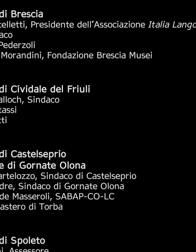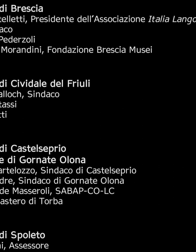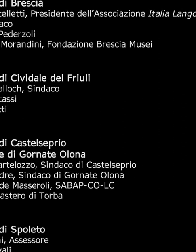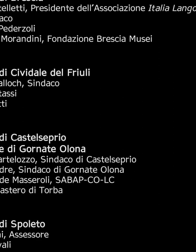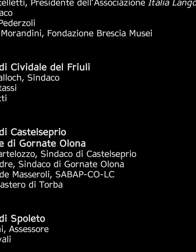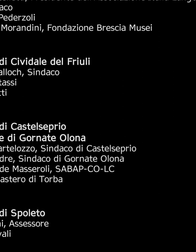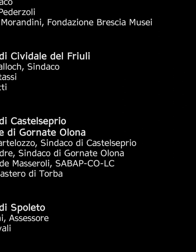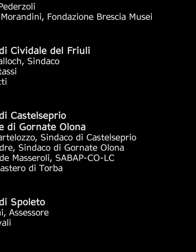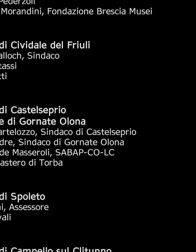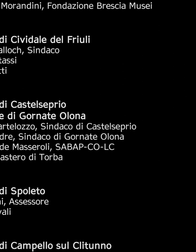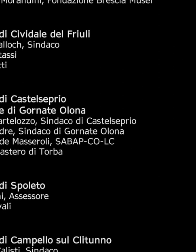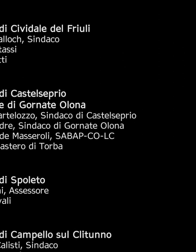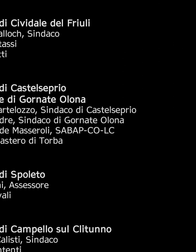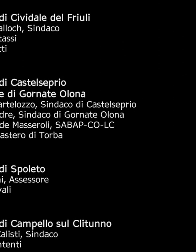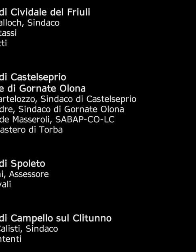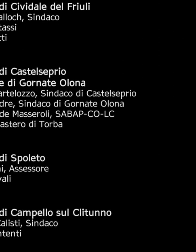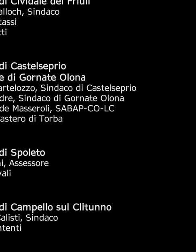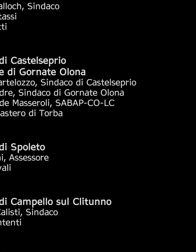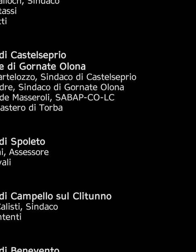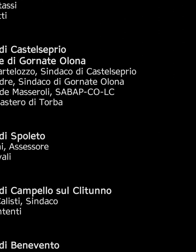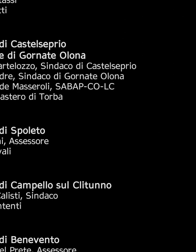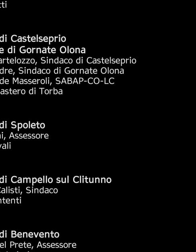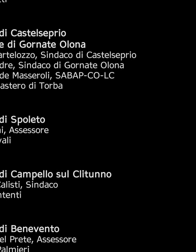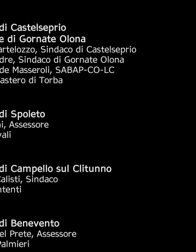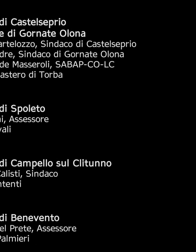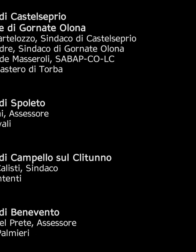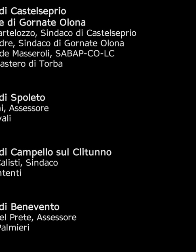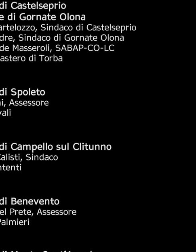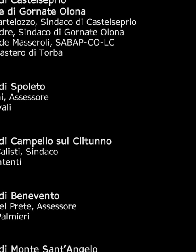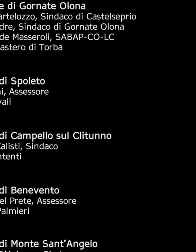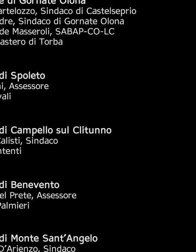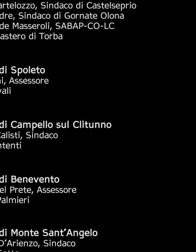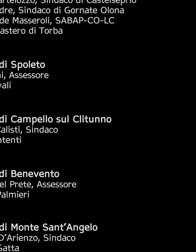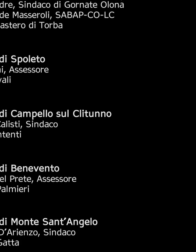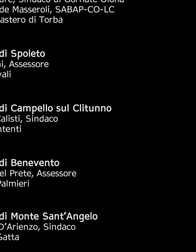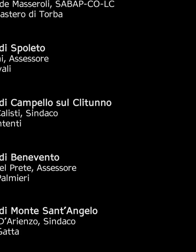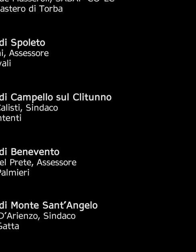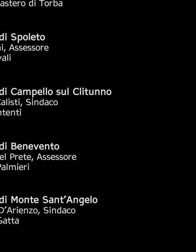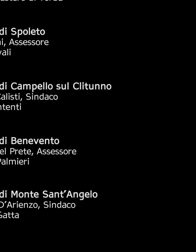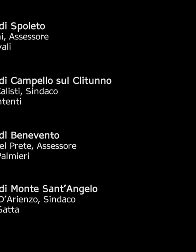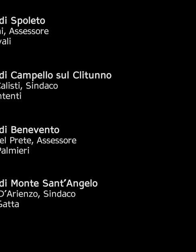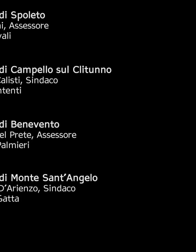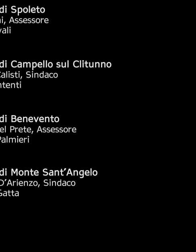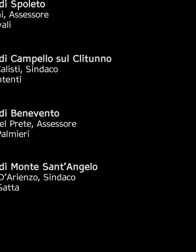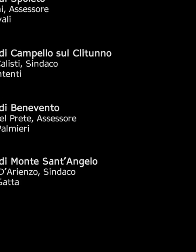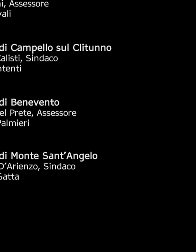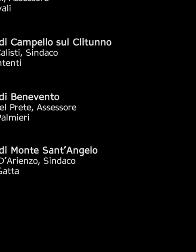un'esperienza di di con un'epoca per'epoca di e che indi impafale il